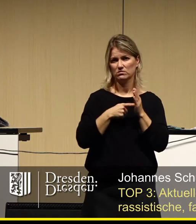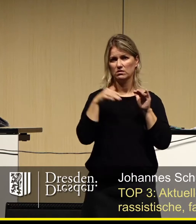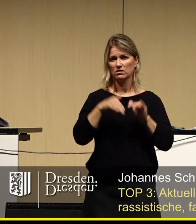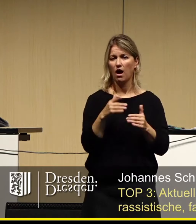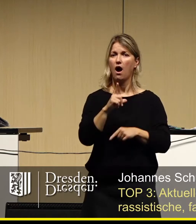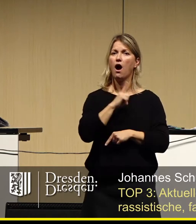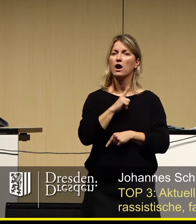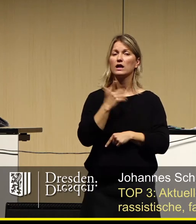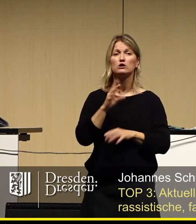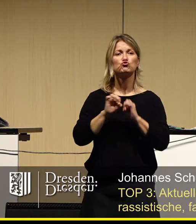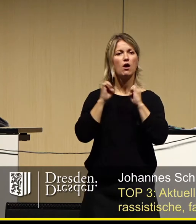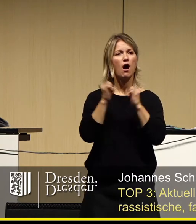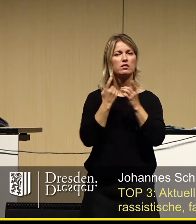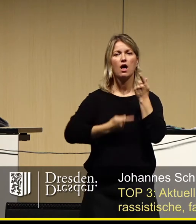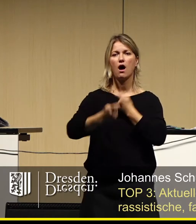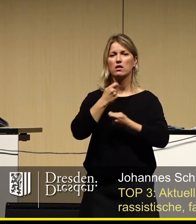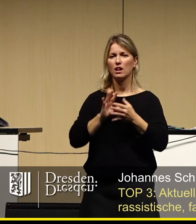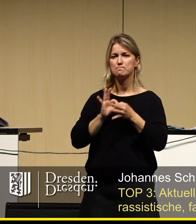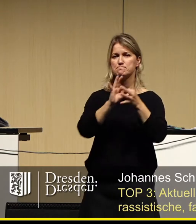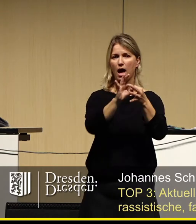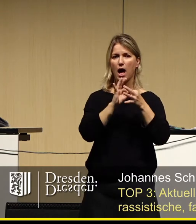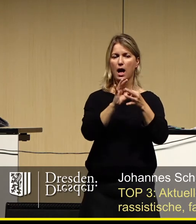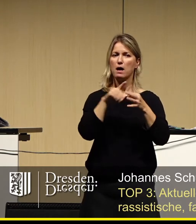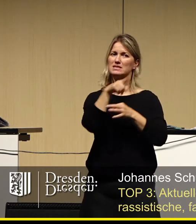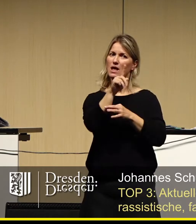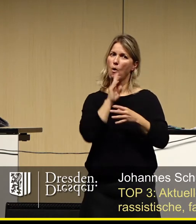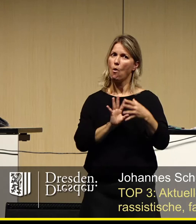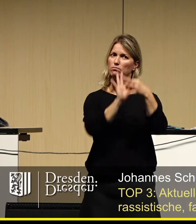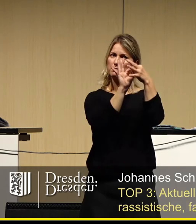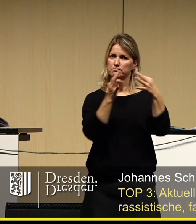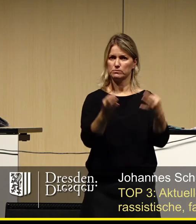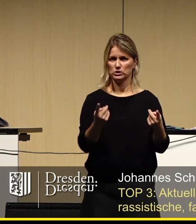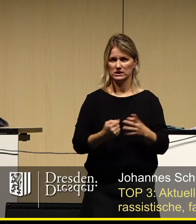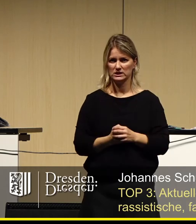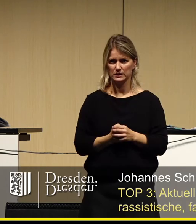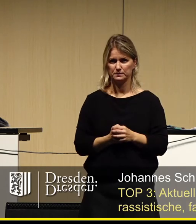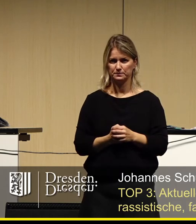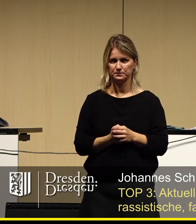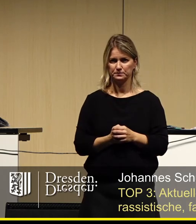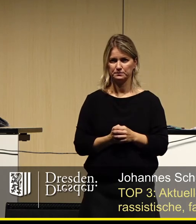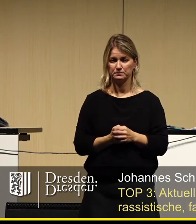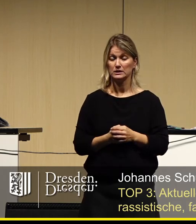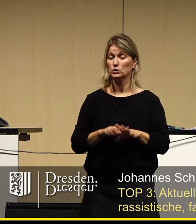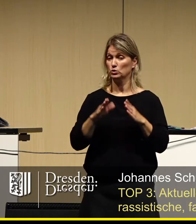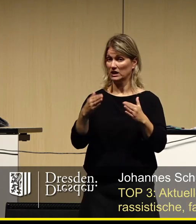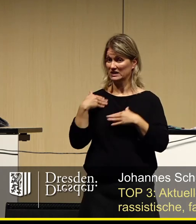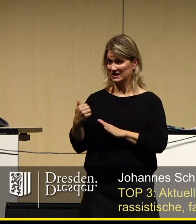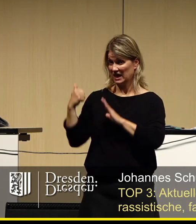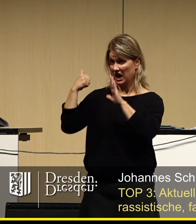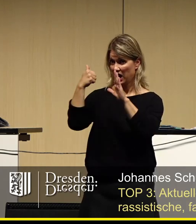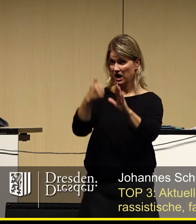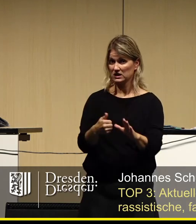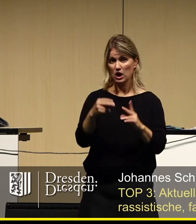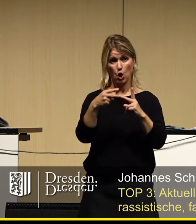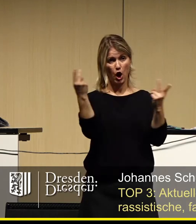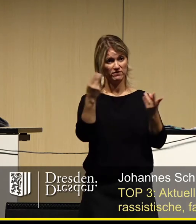woran alles staatliche Handeln gebunden ist und sich messen muss. Und nun zu dem, was sich seit inzwischen sechs Jahren allmohntäglich auf